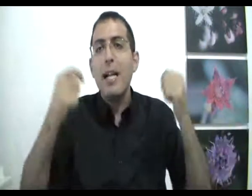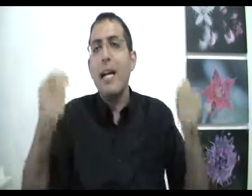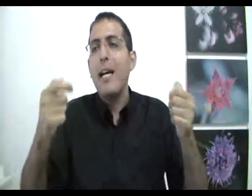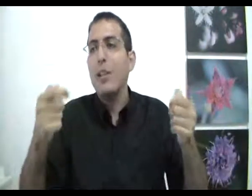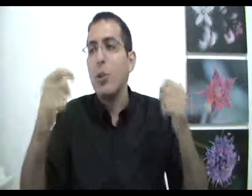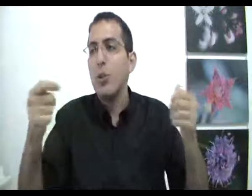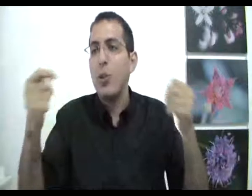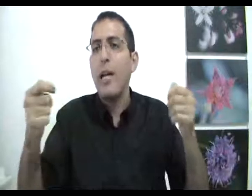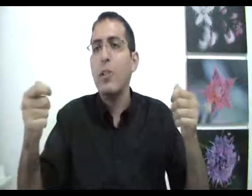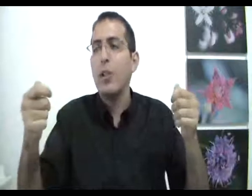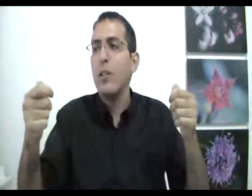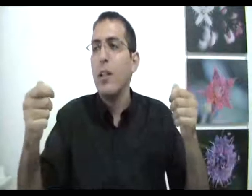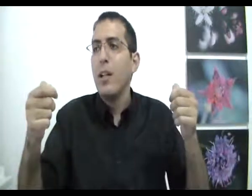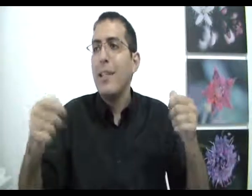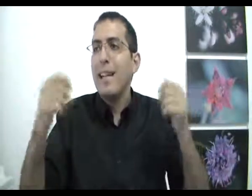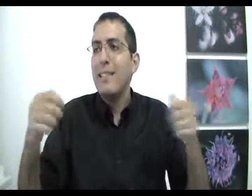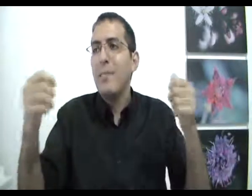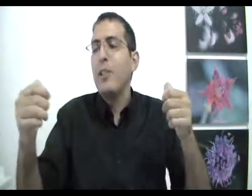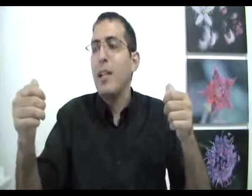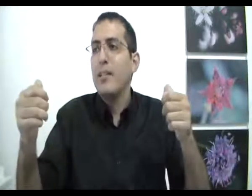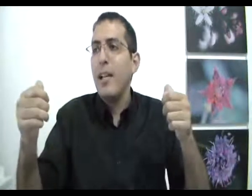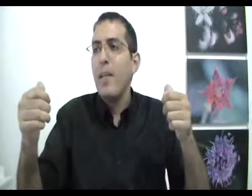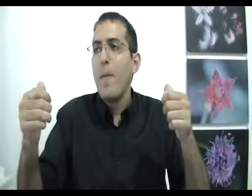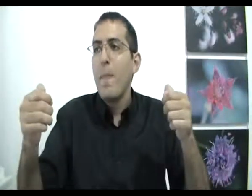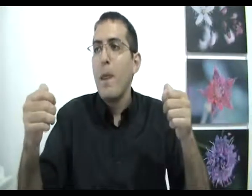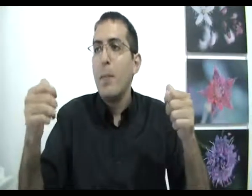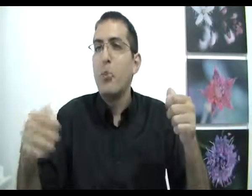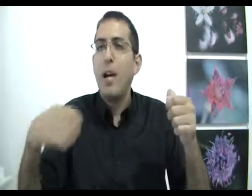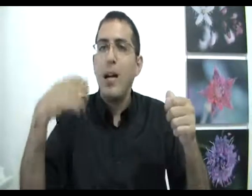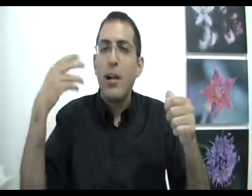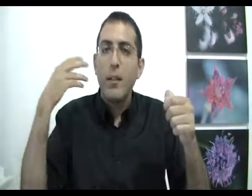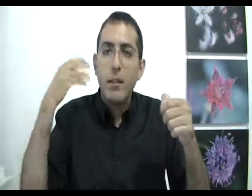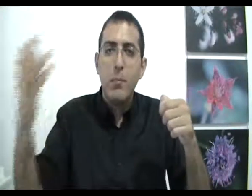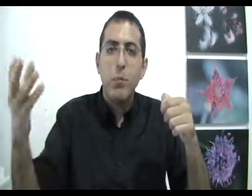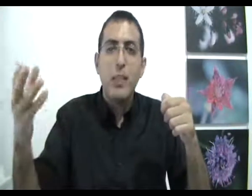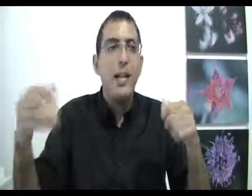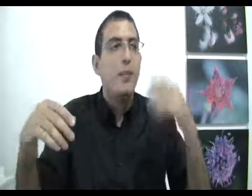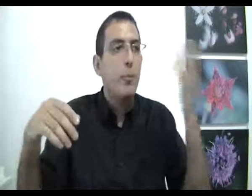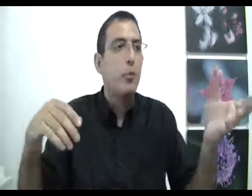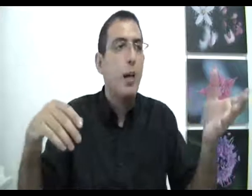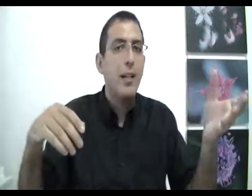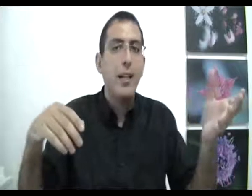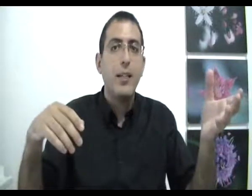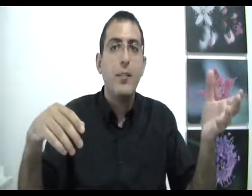לכך שאותו כוח ראשון יעשה את מה שייעשה בצורה מושכלת ולא בצורה אקראית